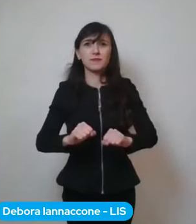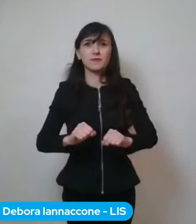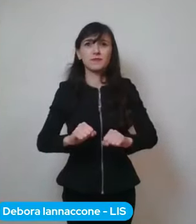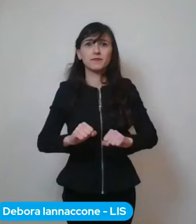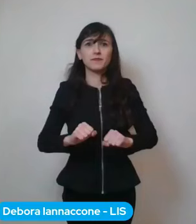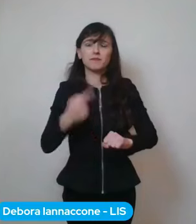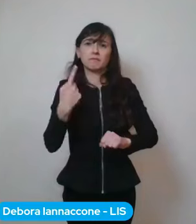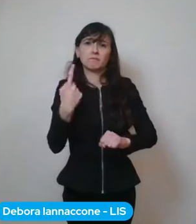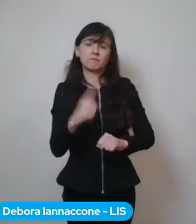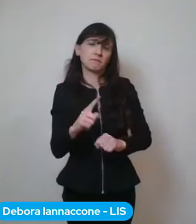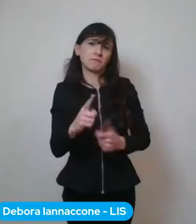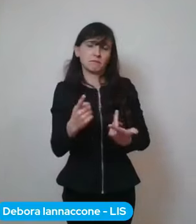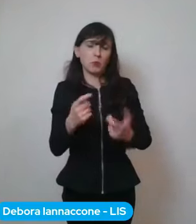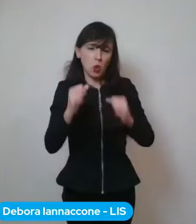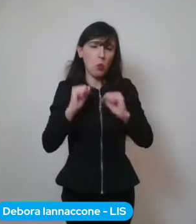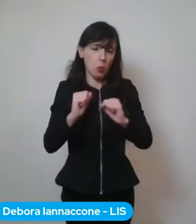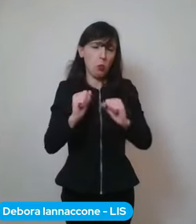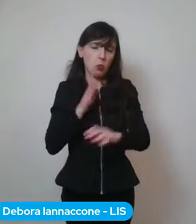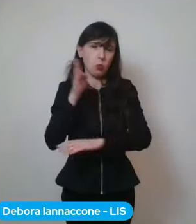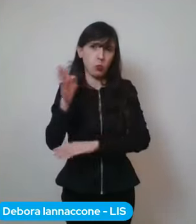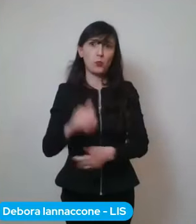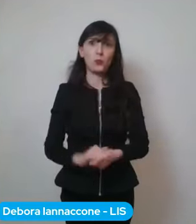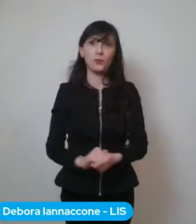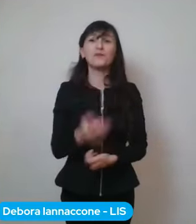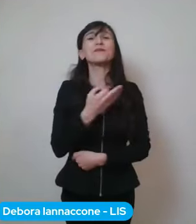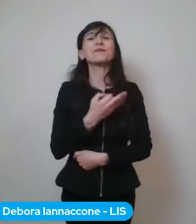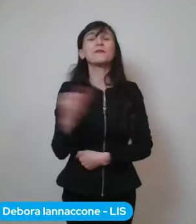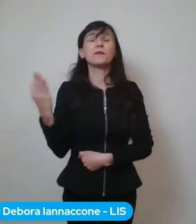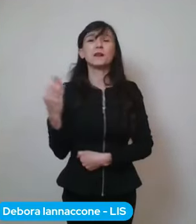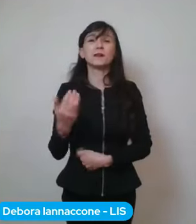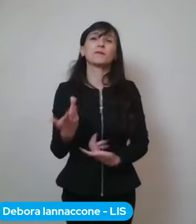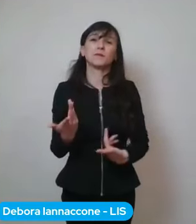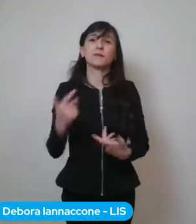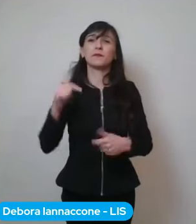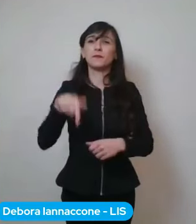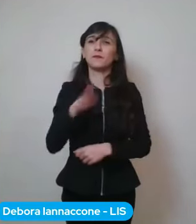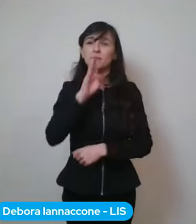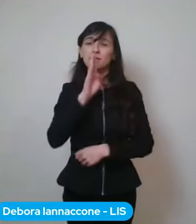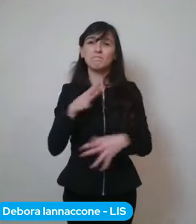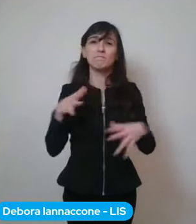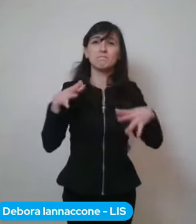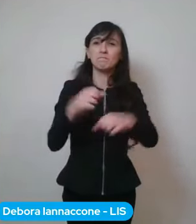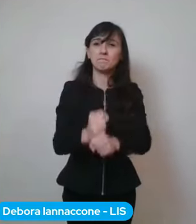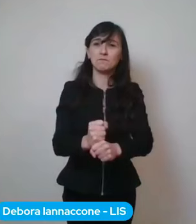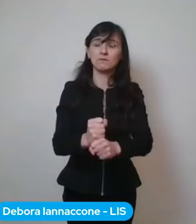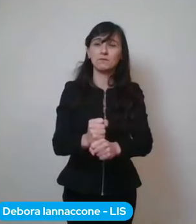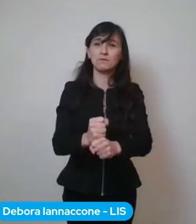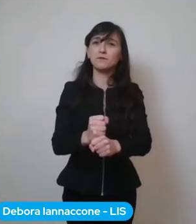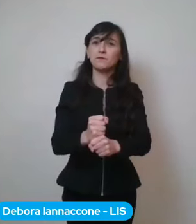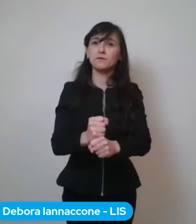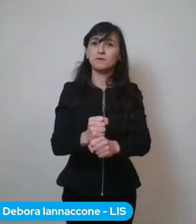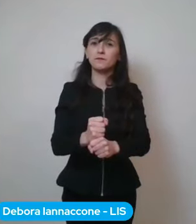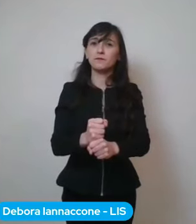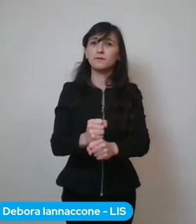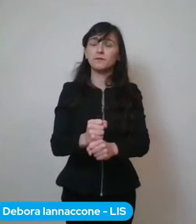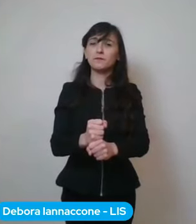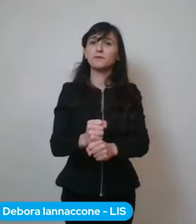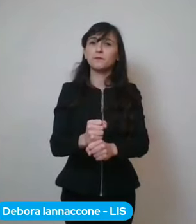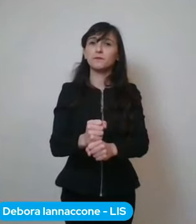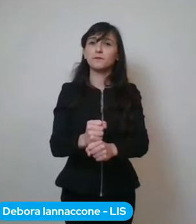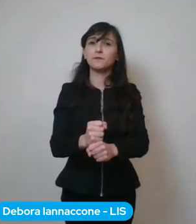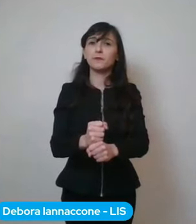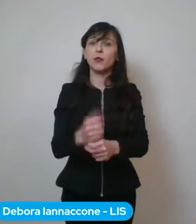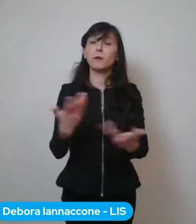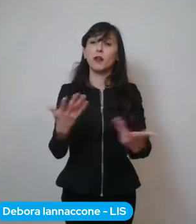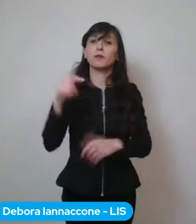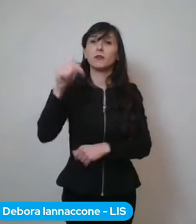controindicazioni. Bene io eh concludiamo concludiamo qui eh questa